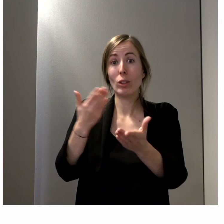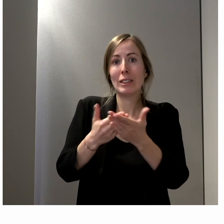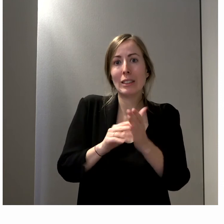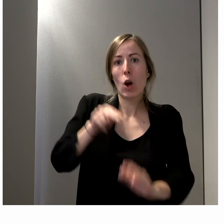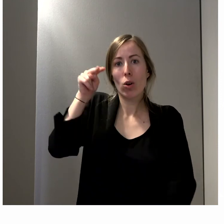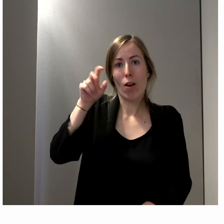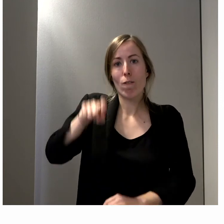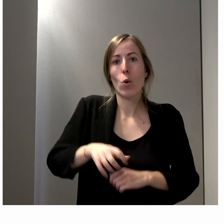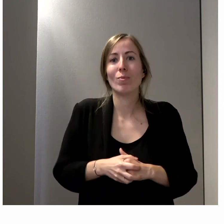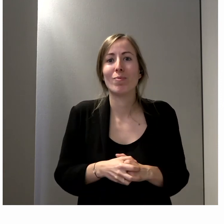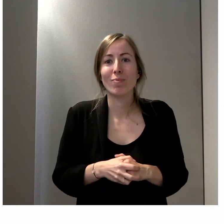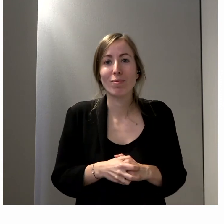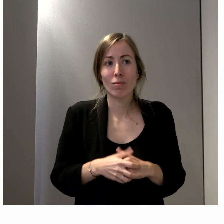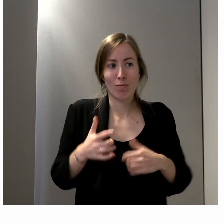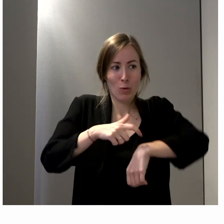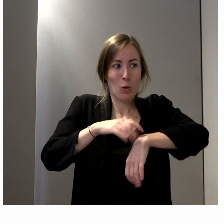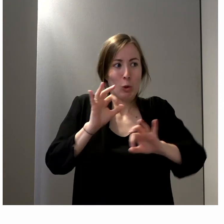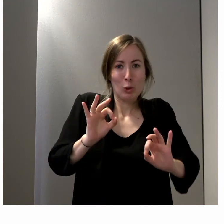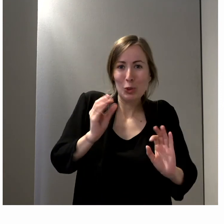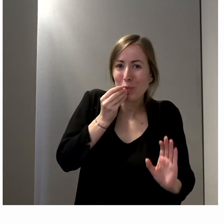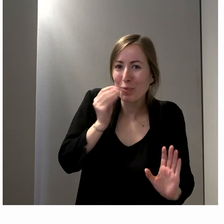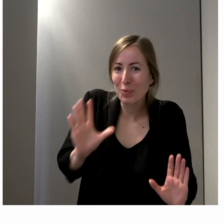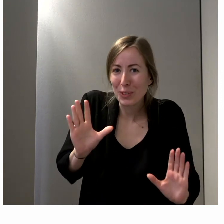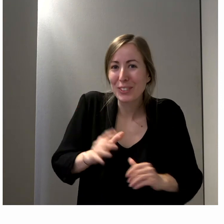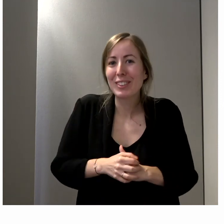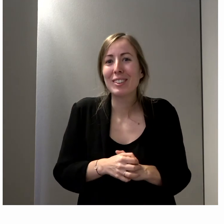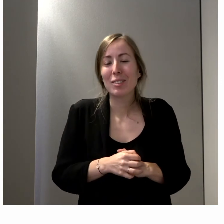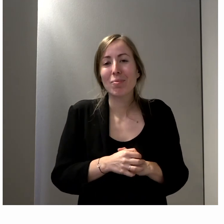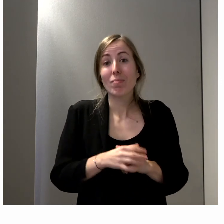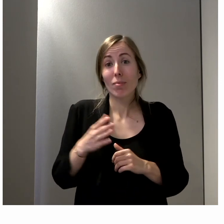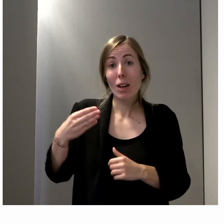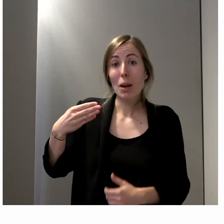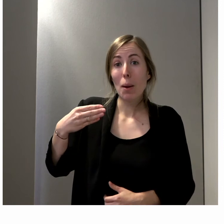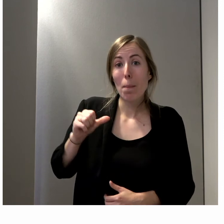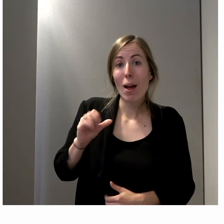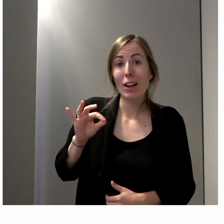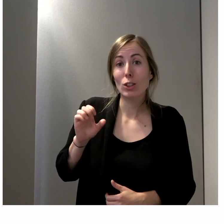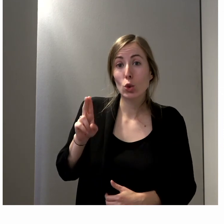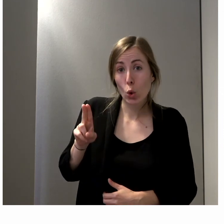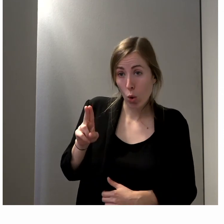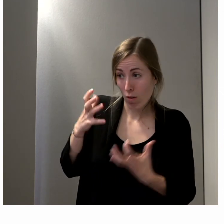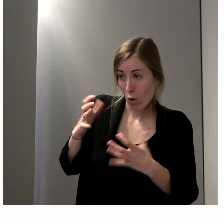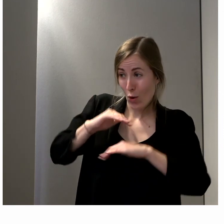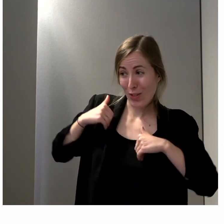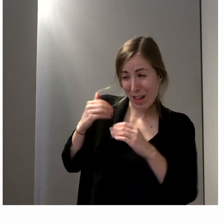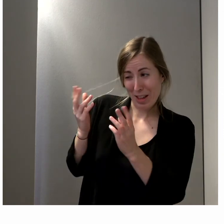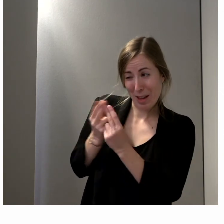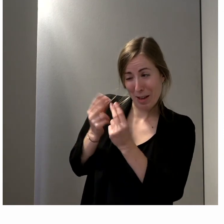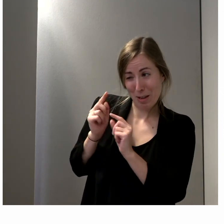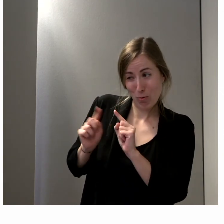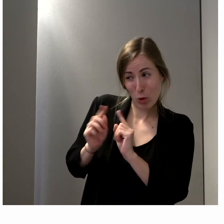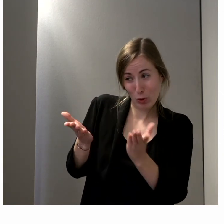je ne sais pas qu'elle a, on est dans les temps, c'est parfait. Est-ce que Mathieu voulait nous redire un petit mot